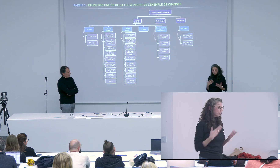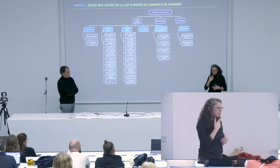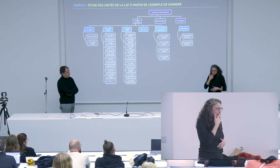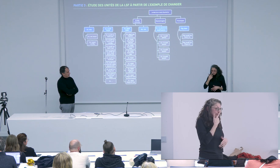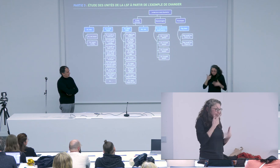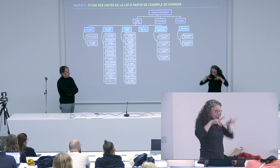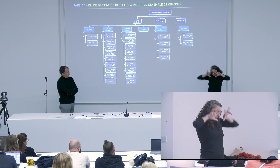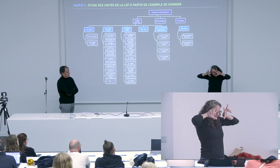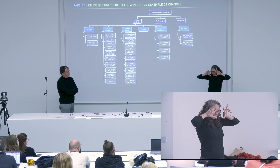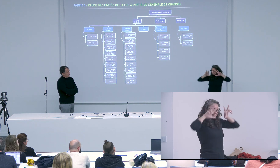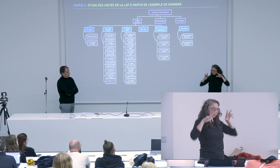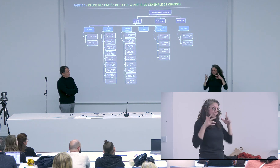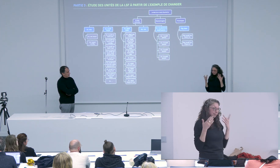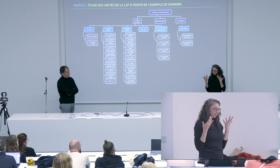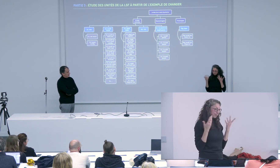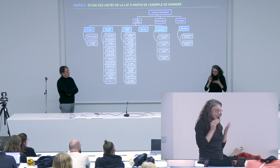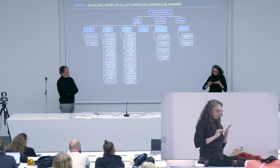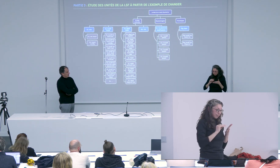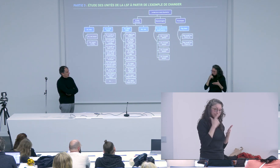je veux faire les choses vite